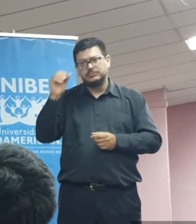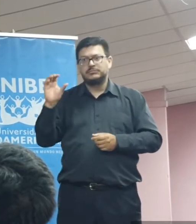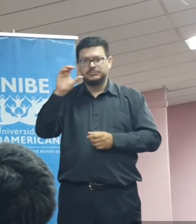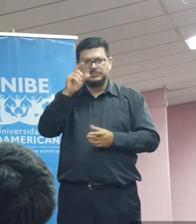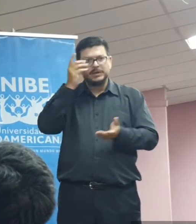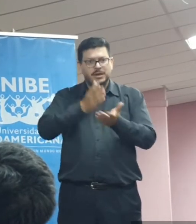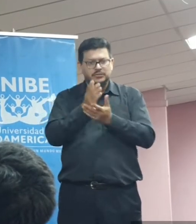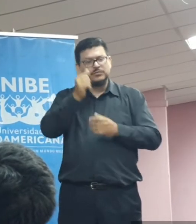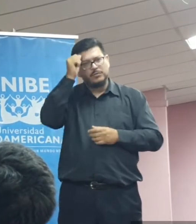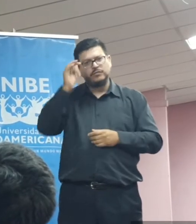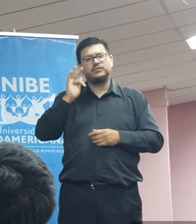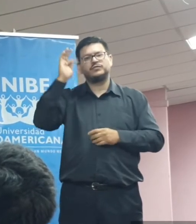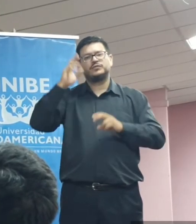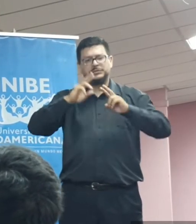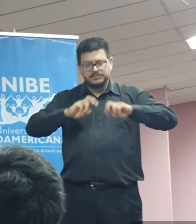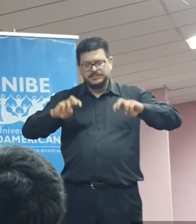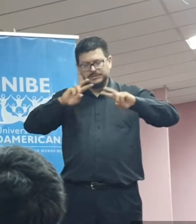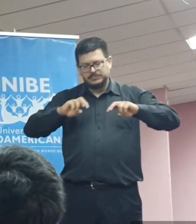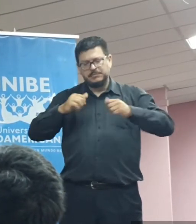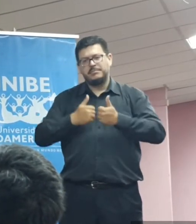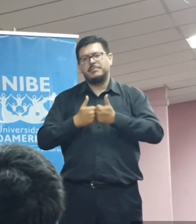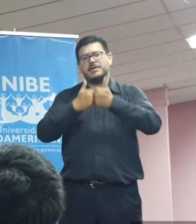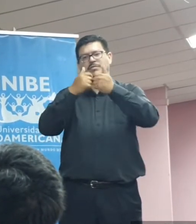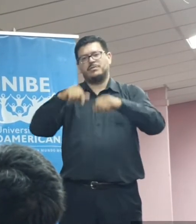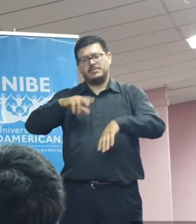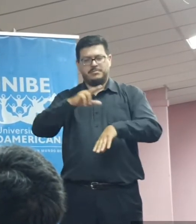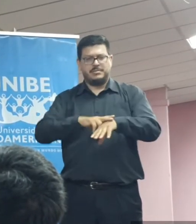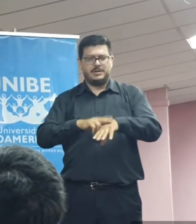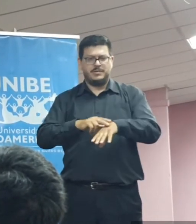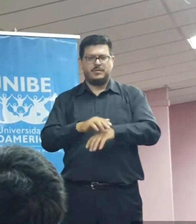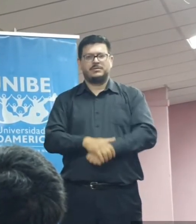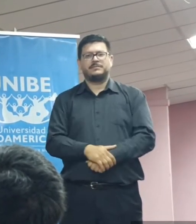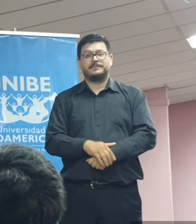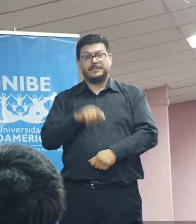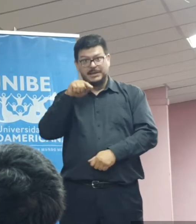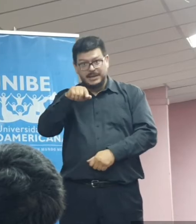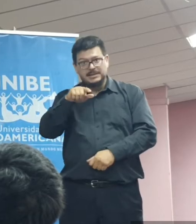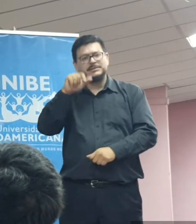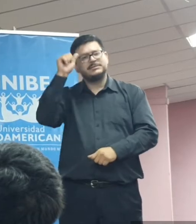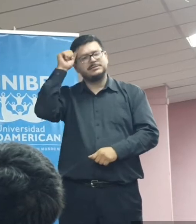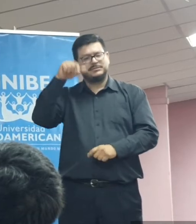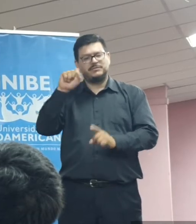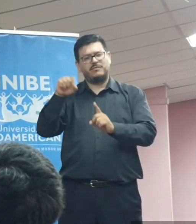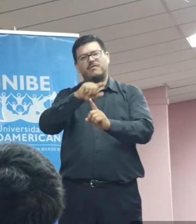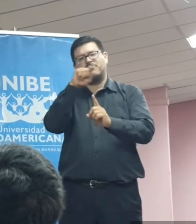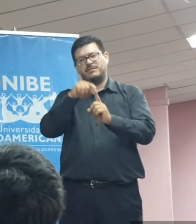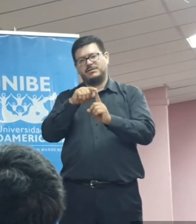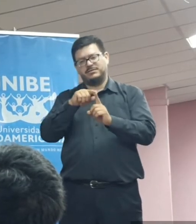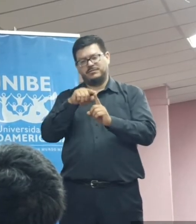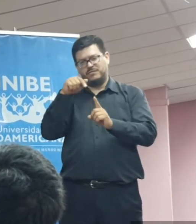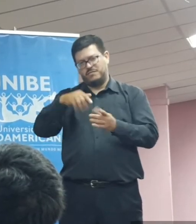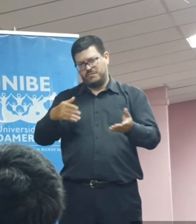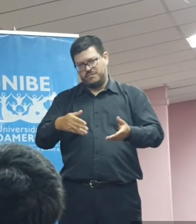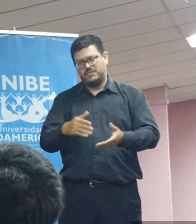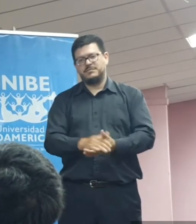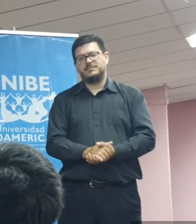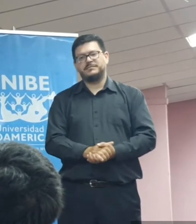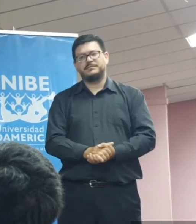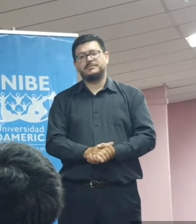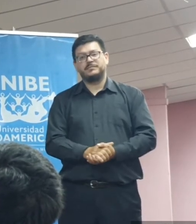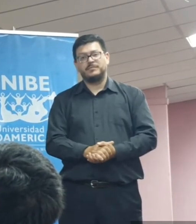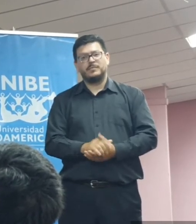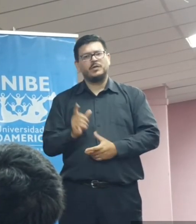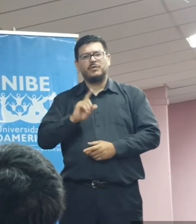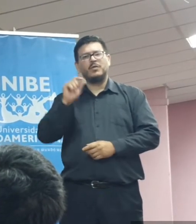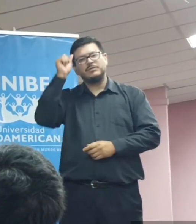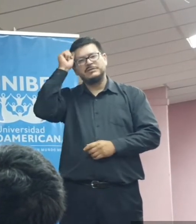de investigadores y de investigación en el Paraguay. Ese es hoy el gran desafío. No es un